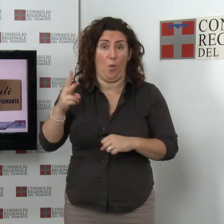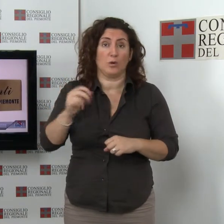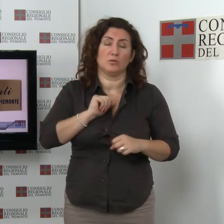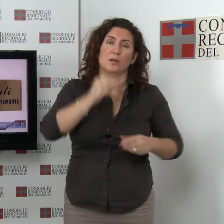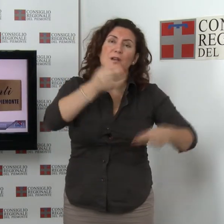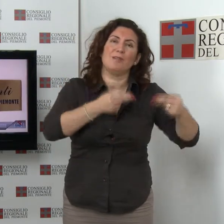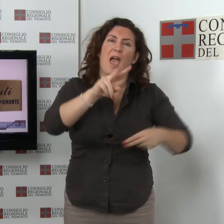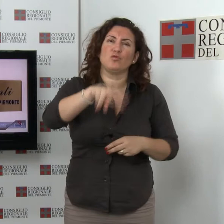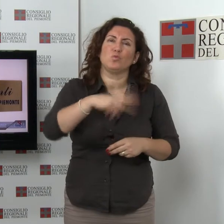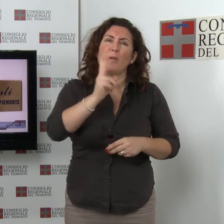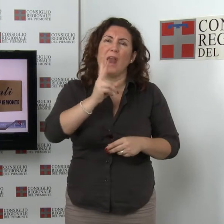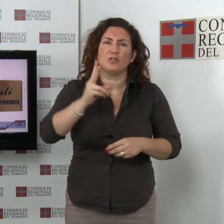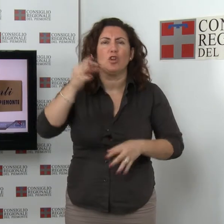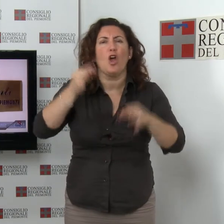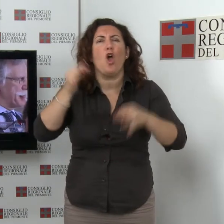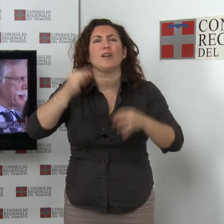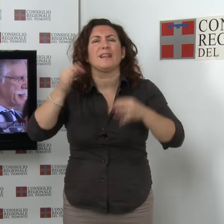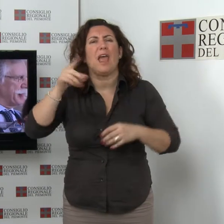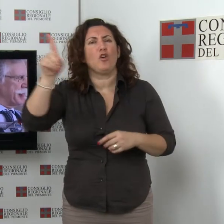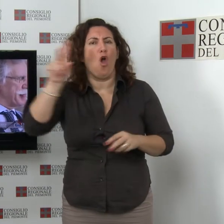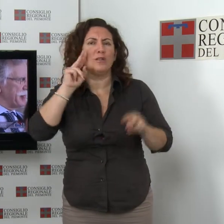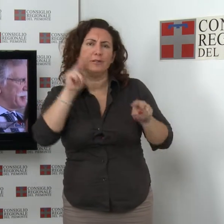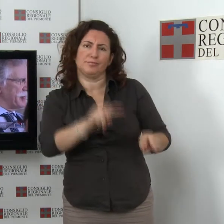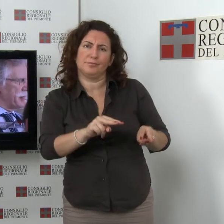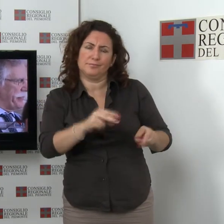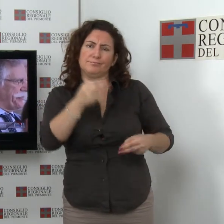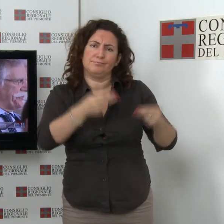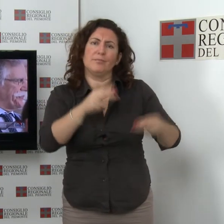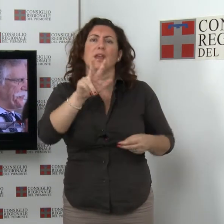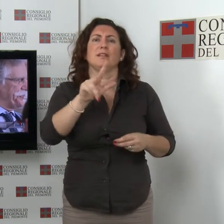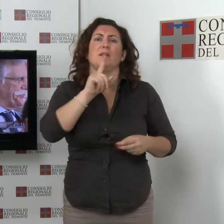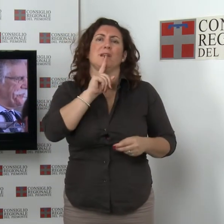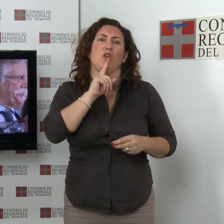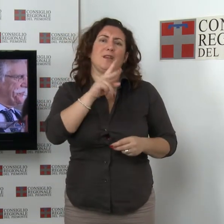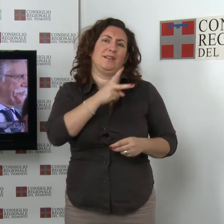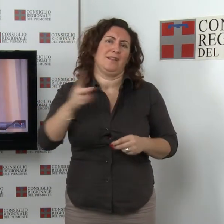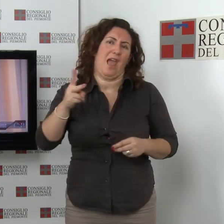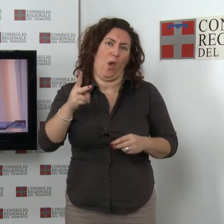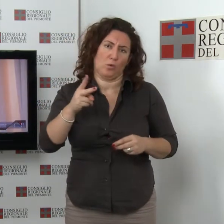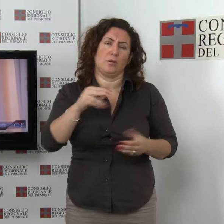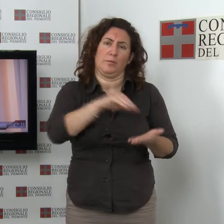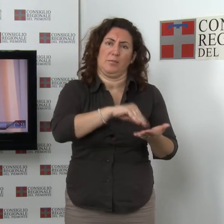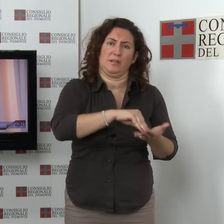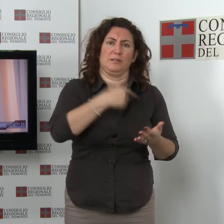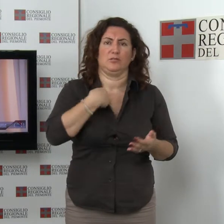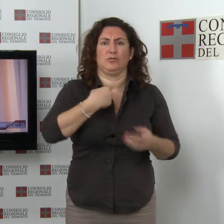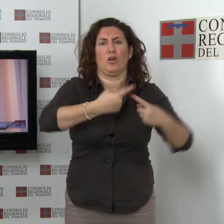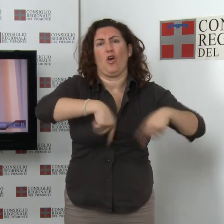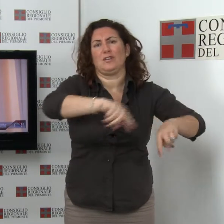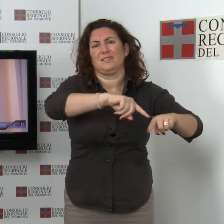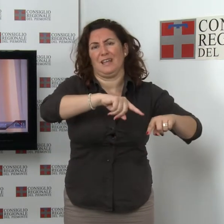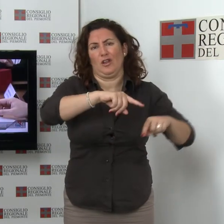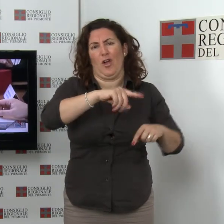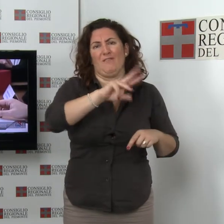analizzati dalla Corte dei Conti alla presenza del Presidente del Consiglio Valerio Cattaneo e del Presidente della Giunta